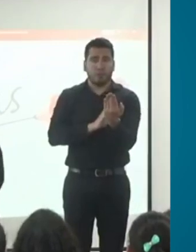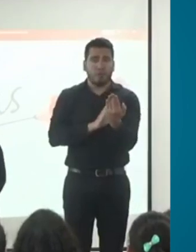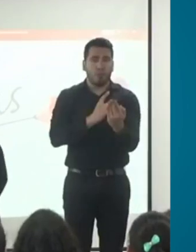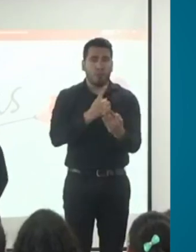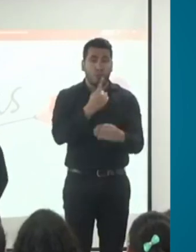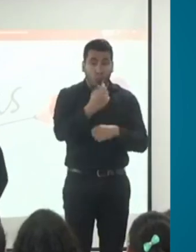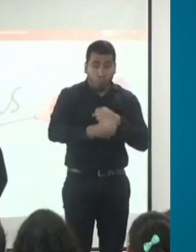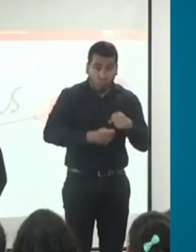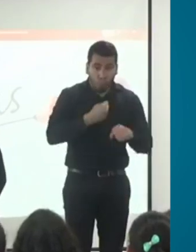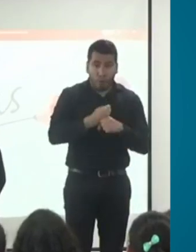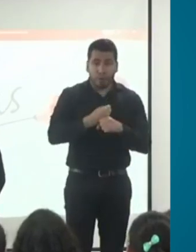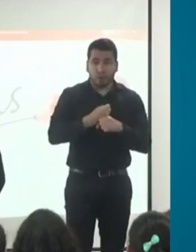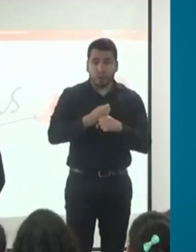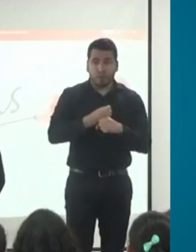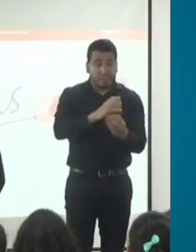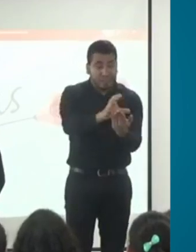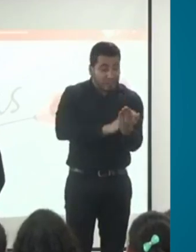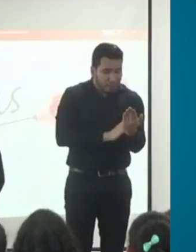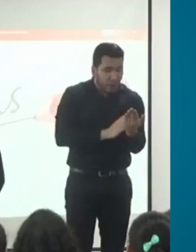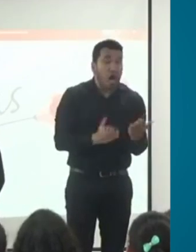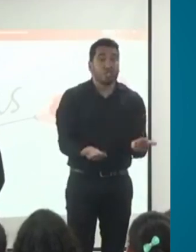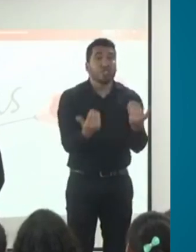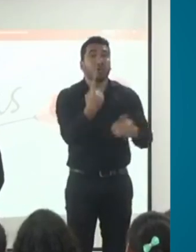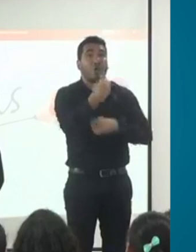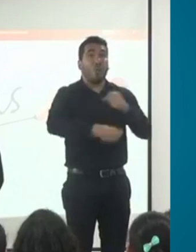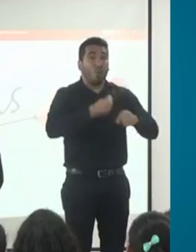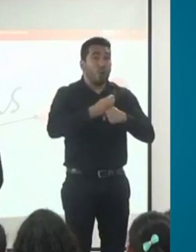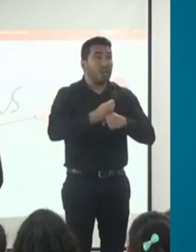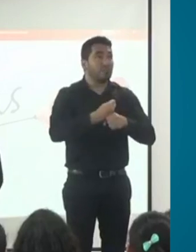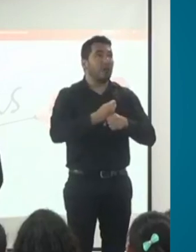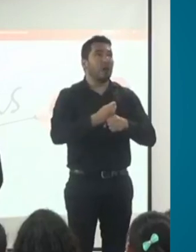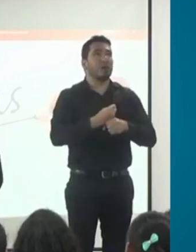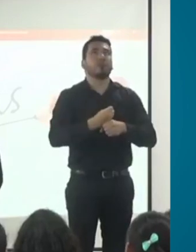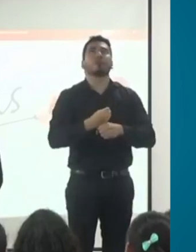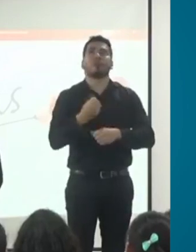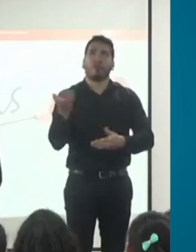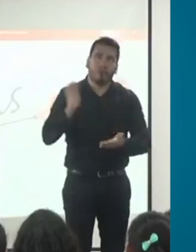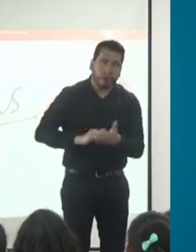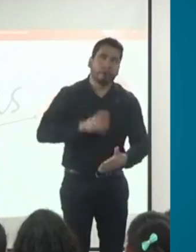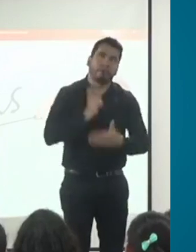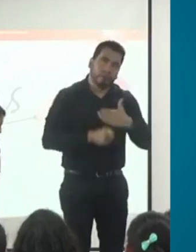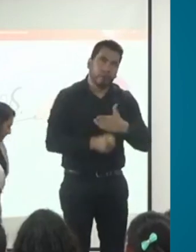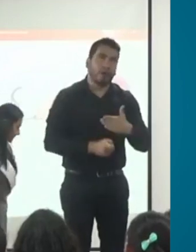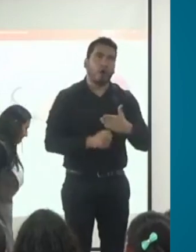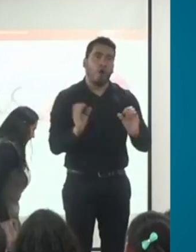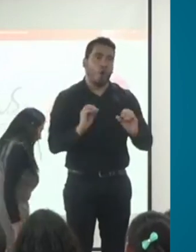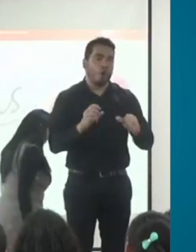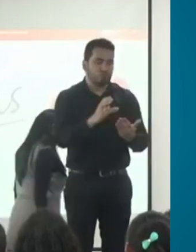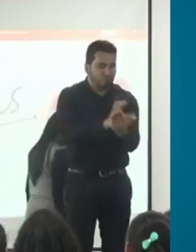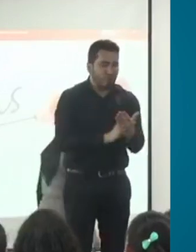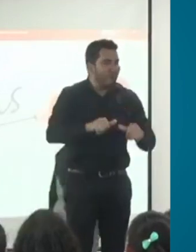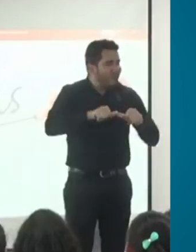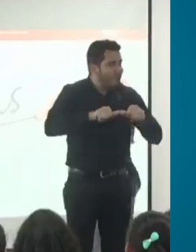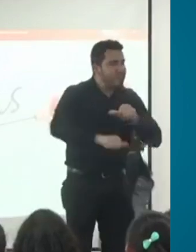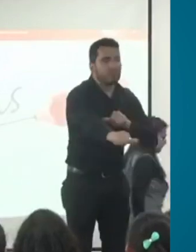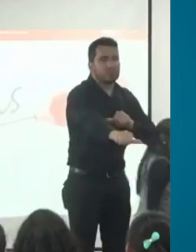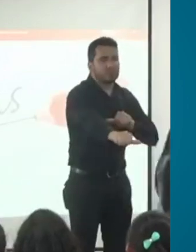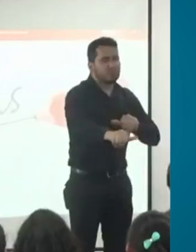expide